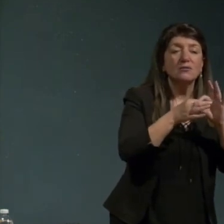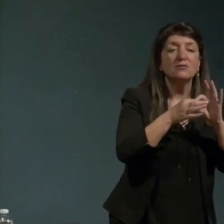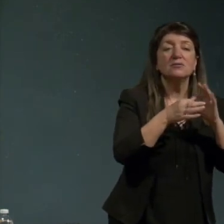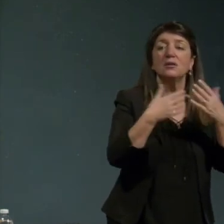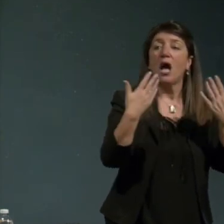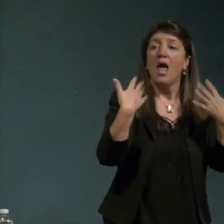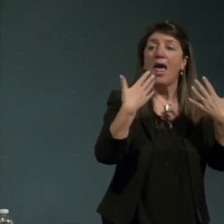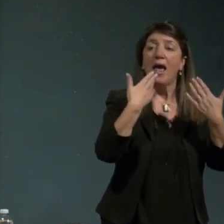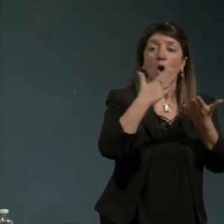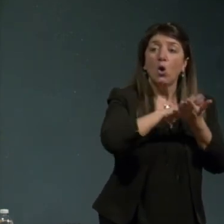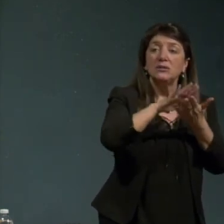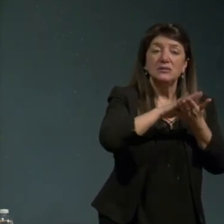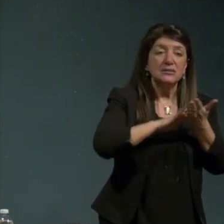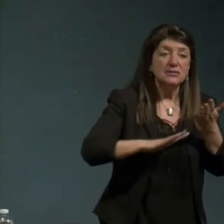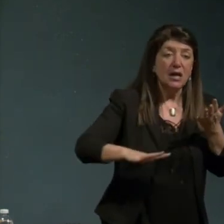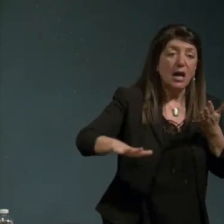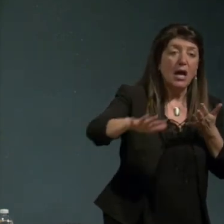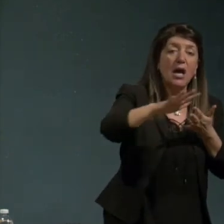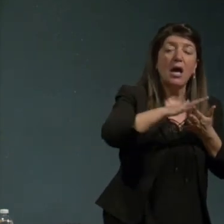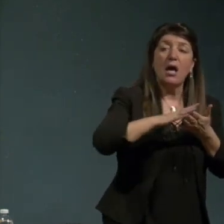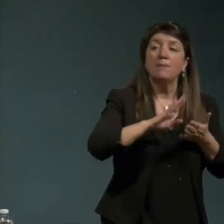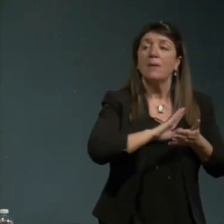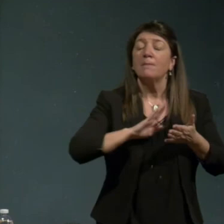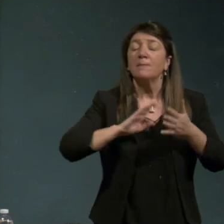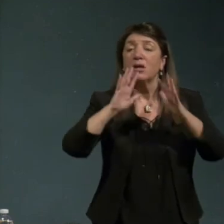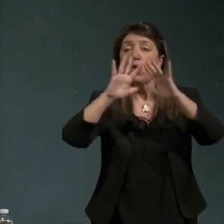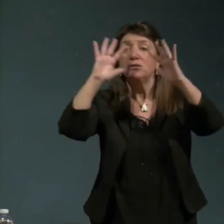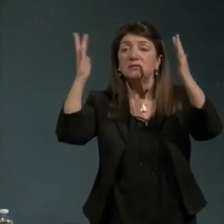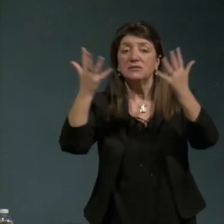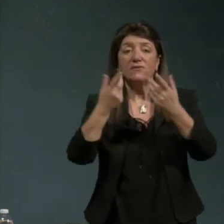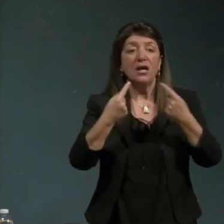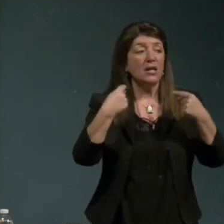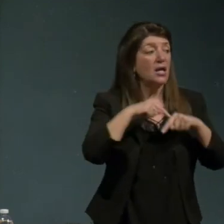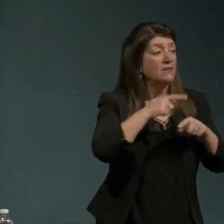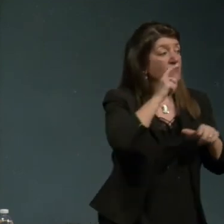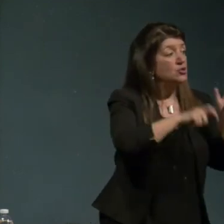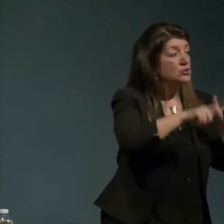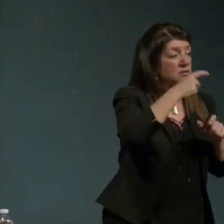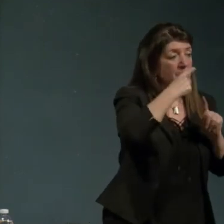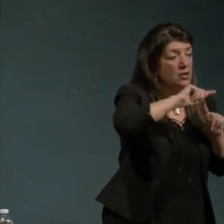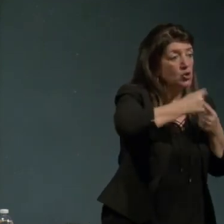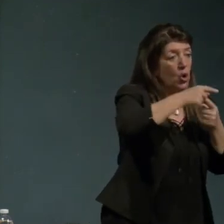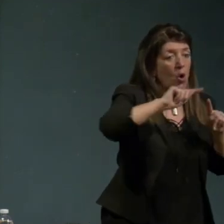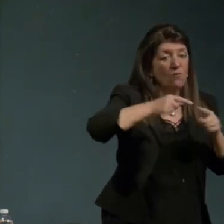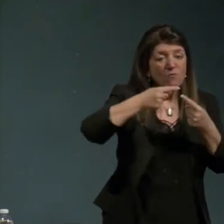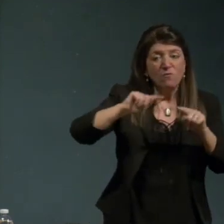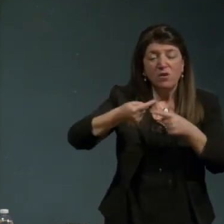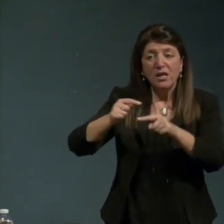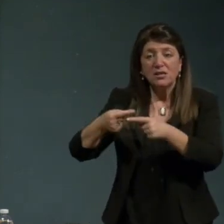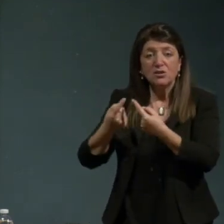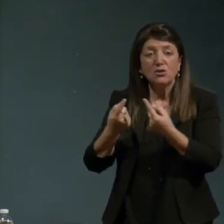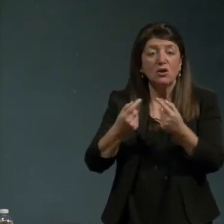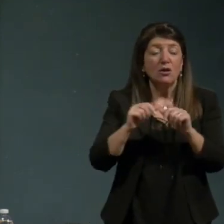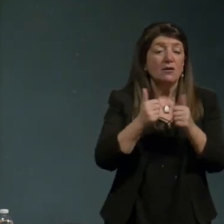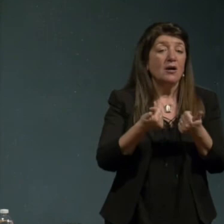biosfera e allo tempo lo conflitto tra le specie tra la predazione e tutto l'altro